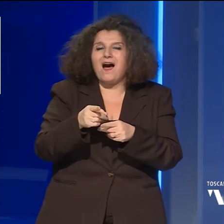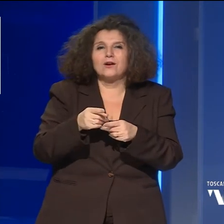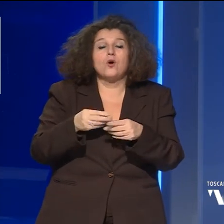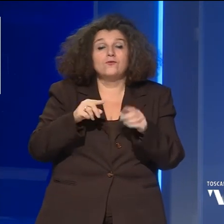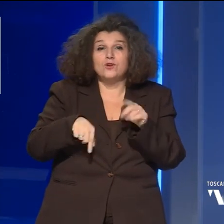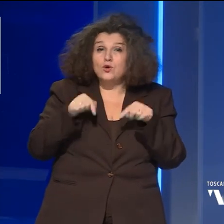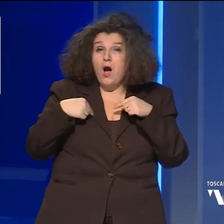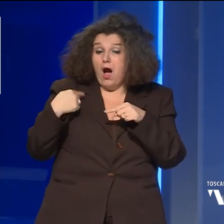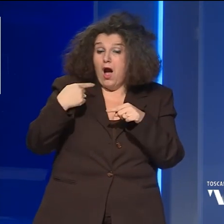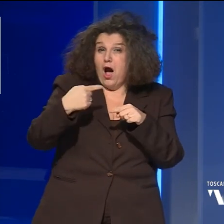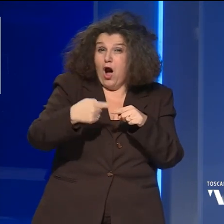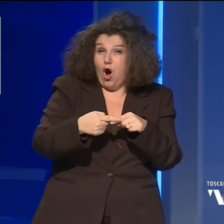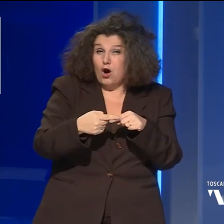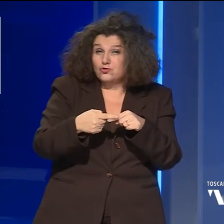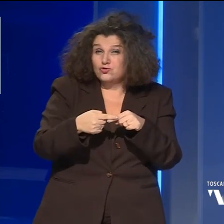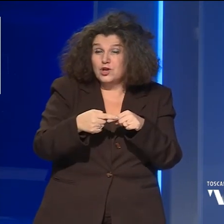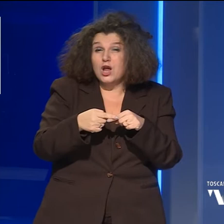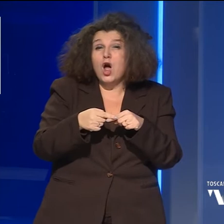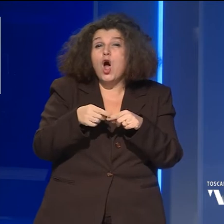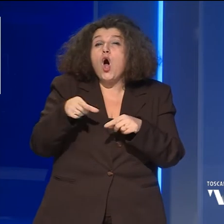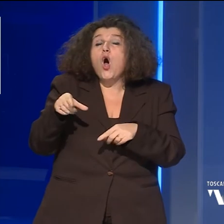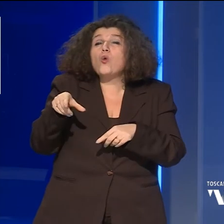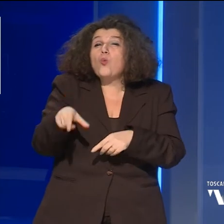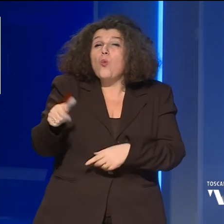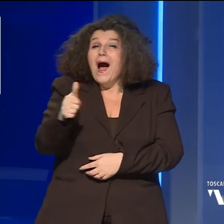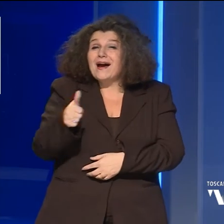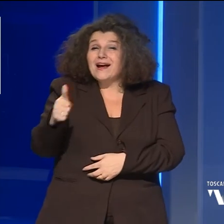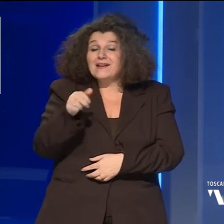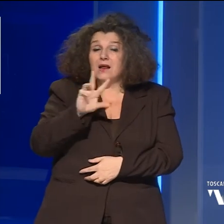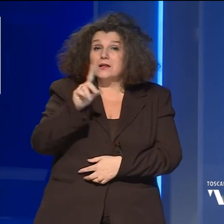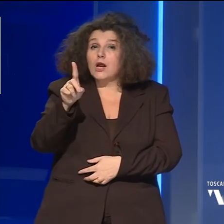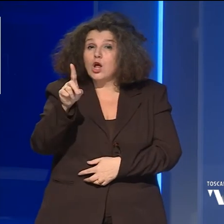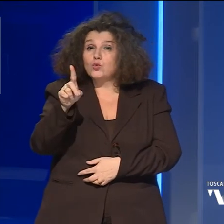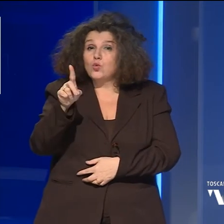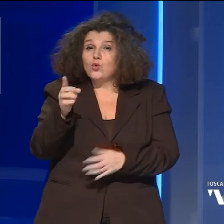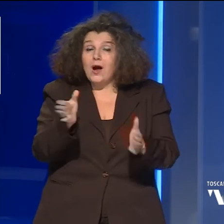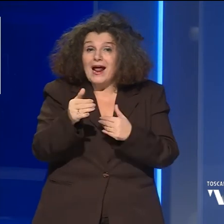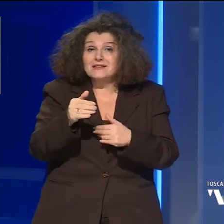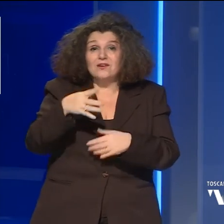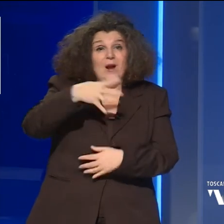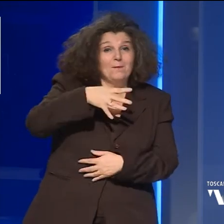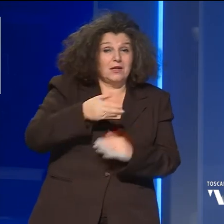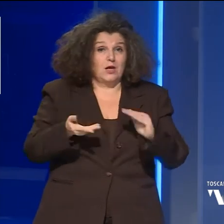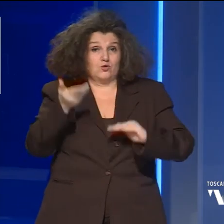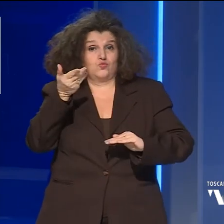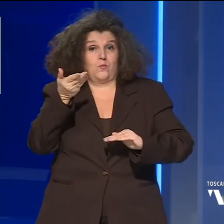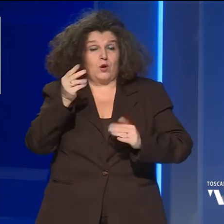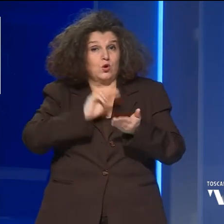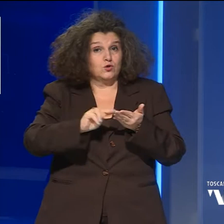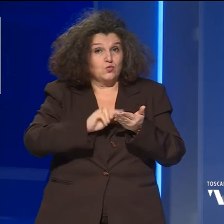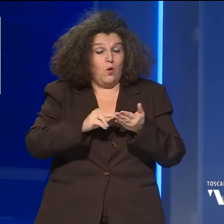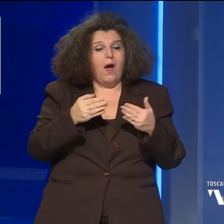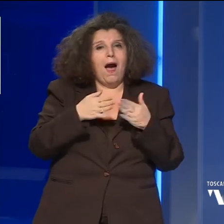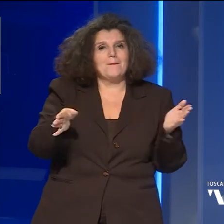ad oggi alla messa in quarantena di 31 classi, tra medie e superiori. Restano aperte